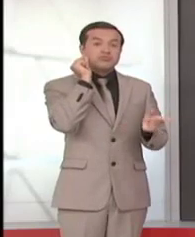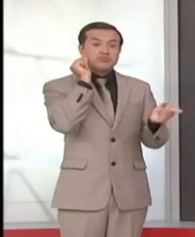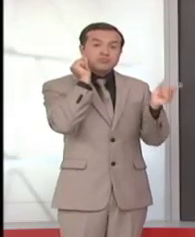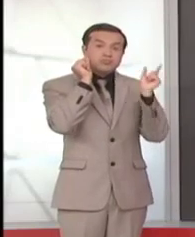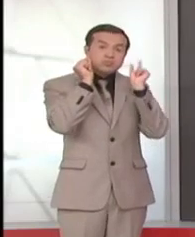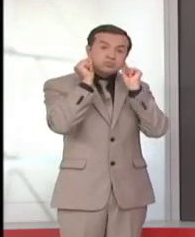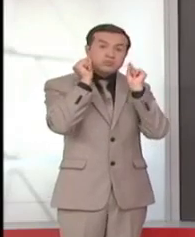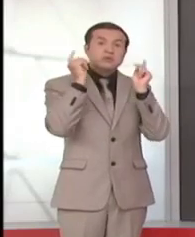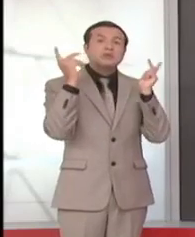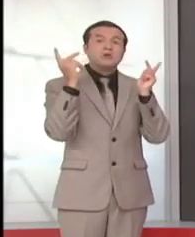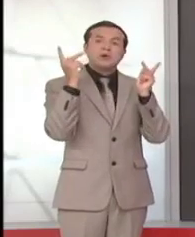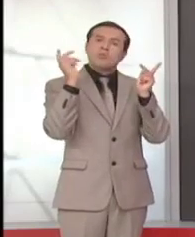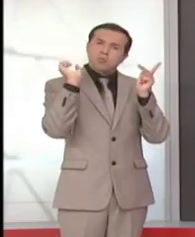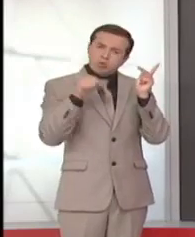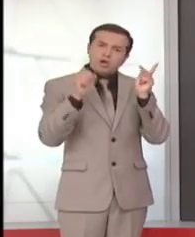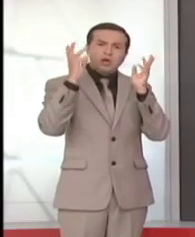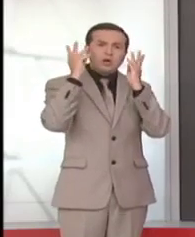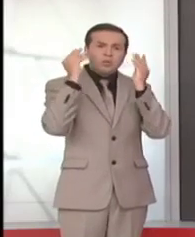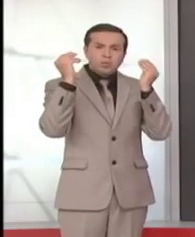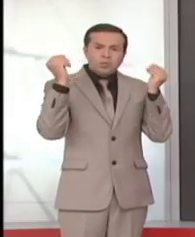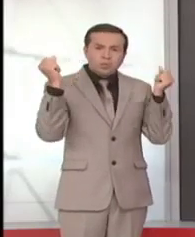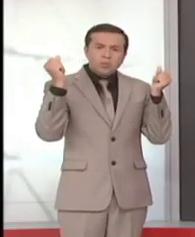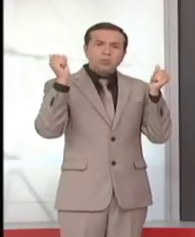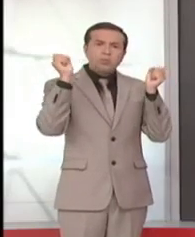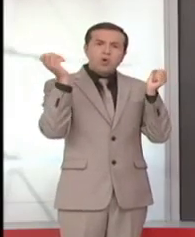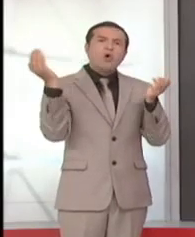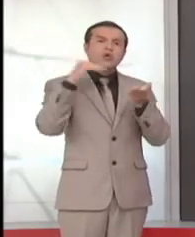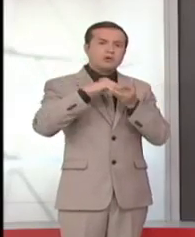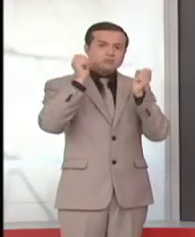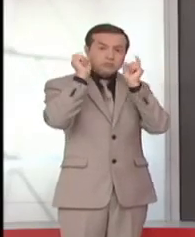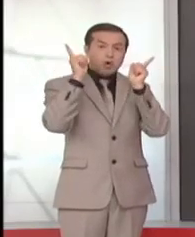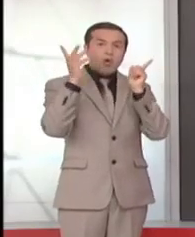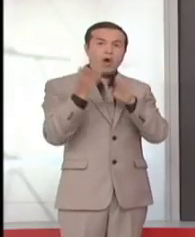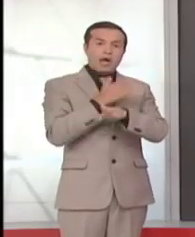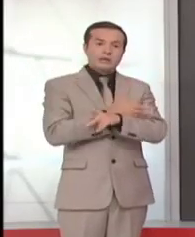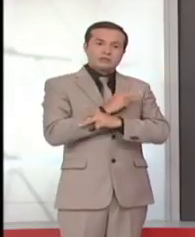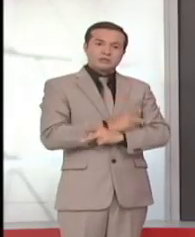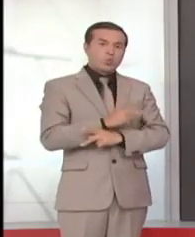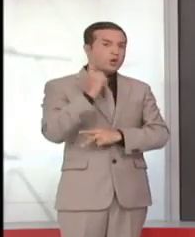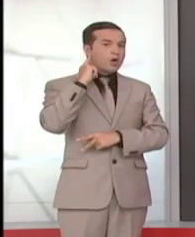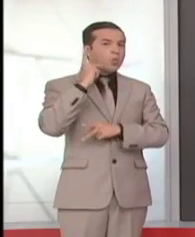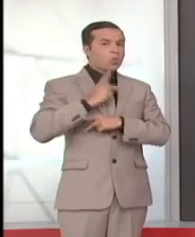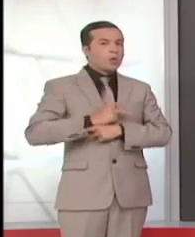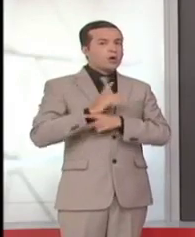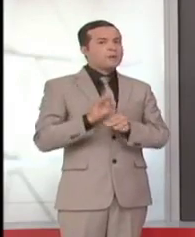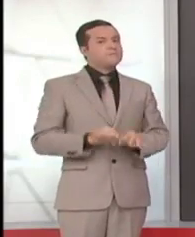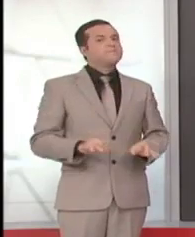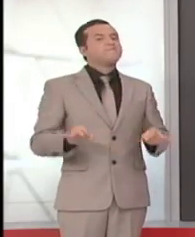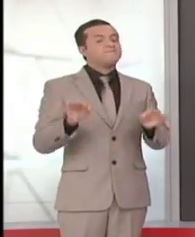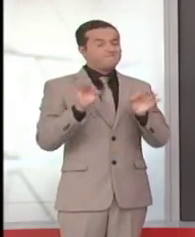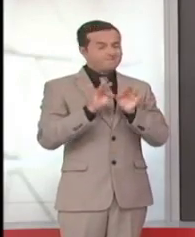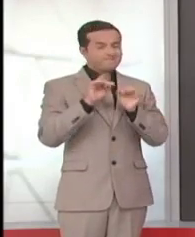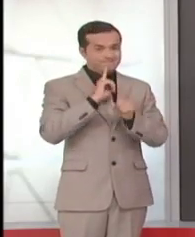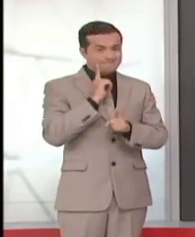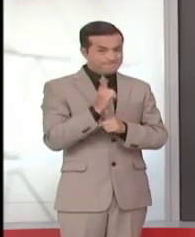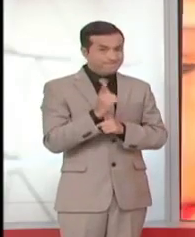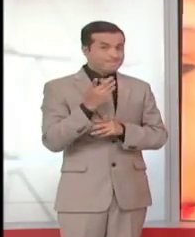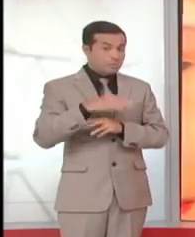algo que se puede resolver o tal vez el control, la prevención de estos problemas auditivos que se los pueda hacer a tiempo. El objetivo